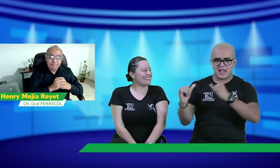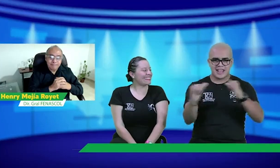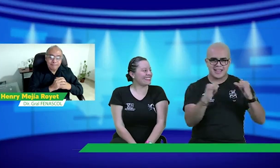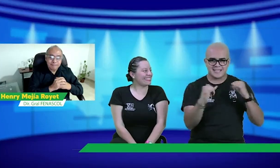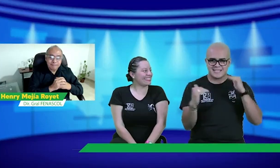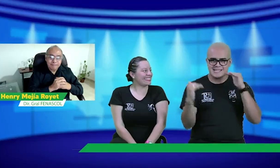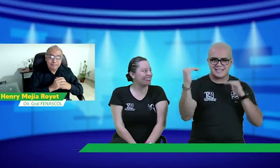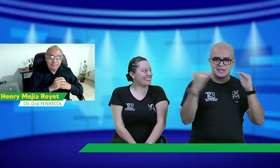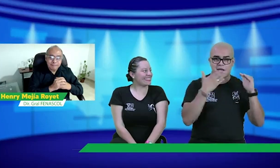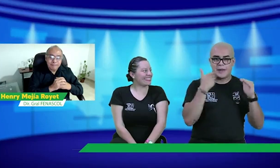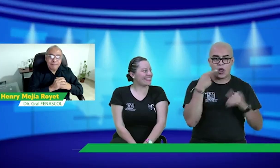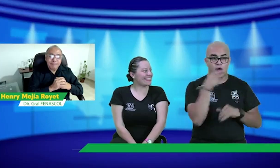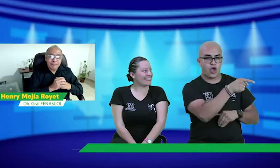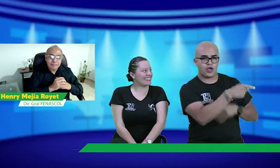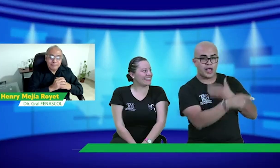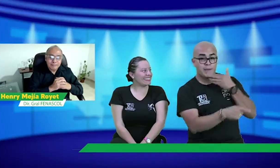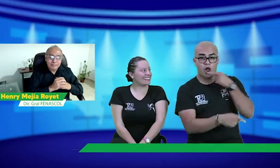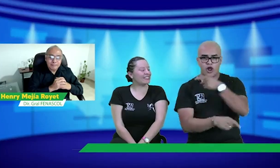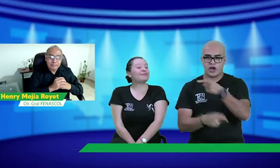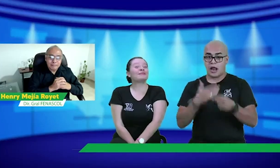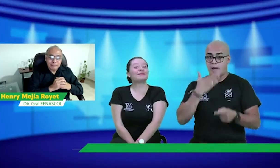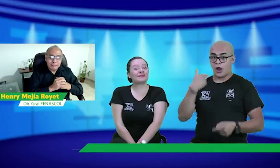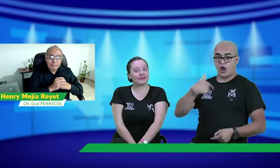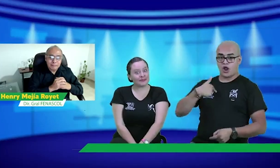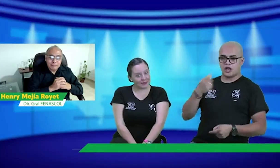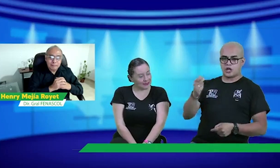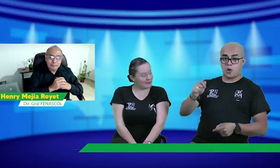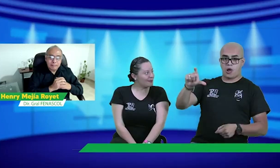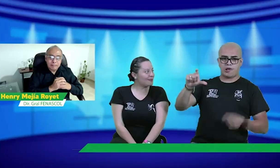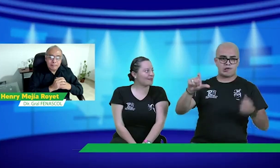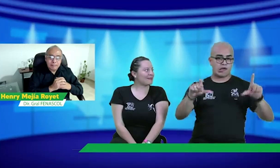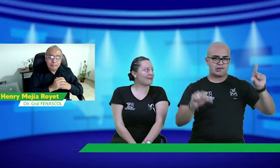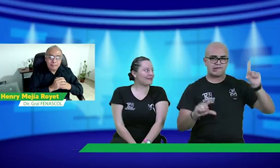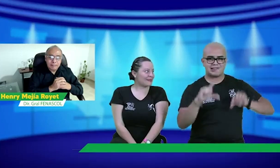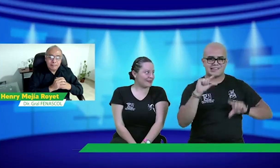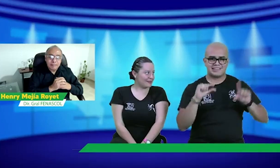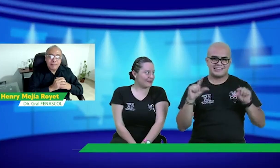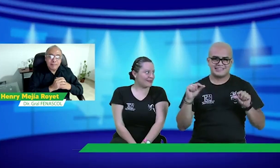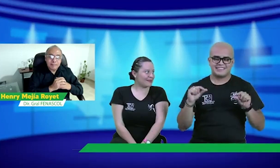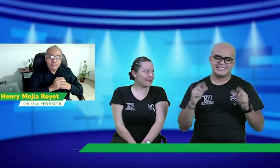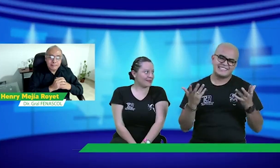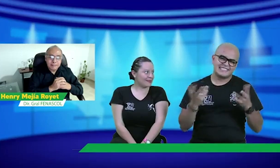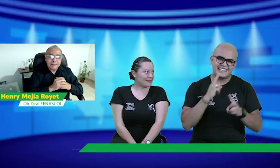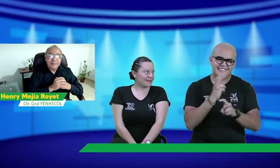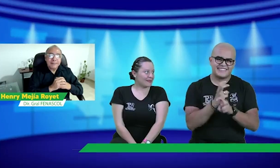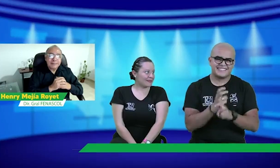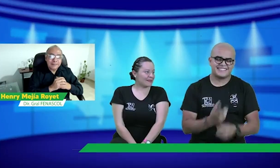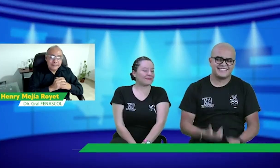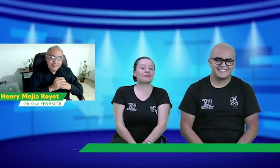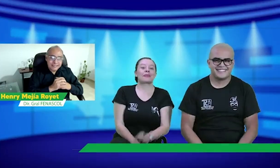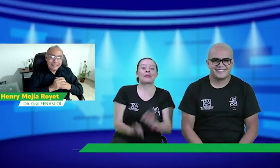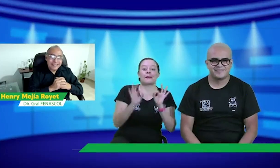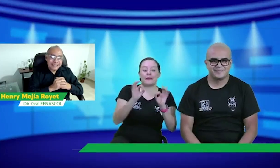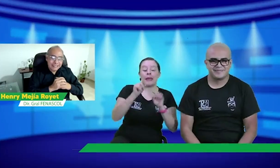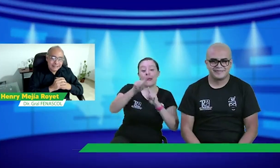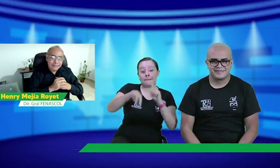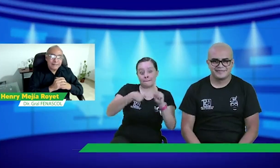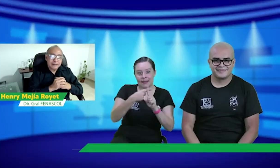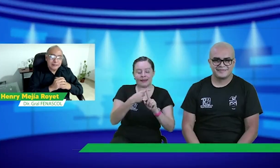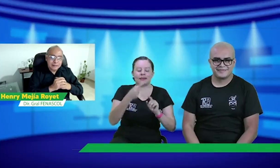pelea, entonces, cierta, cierta rellez. Dicen que mejor uno, o mejor el otro, o mejor el otro, que allá es más barato, más económico. Eso es algo complejo.